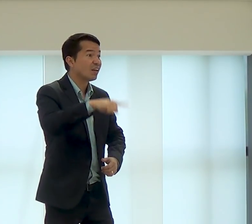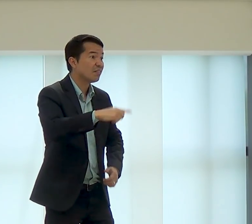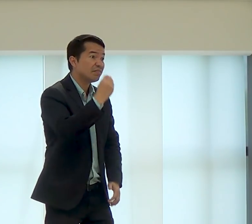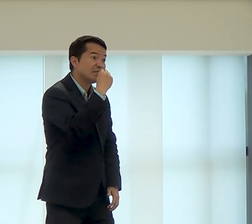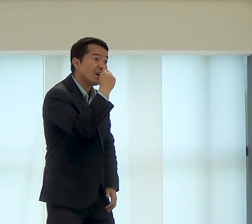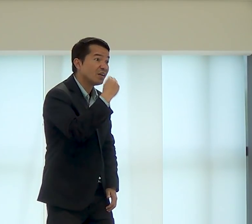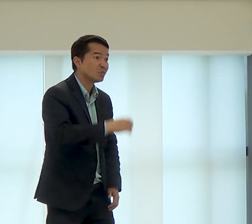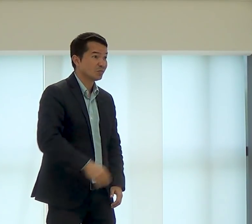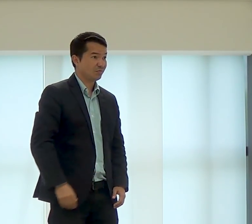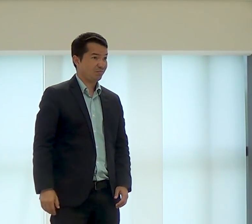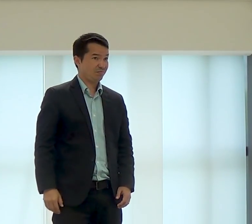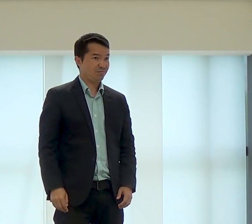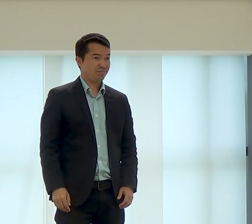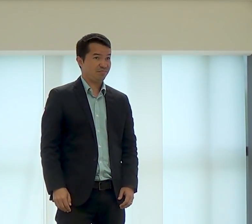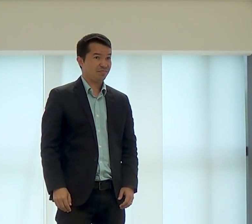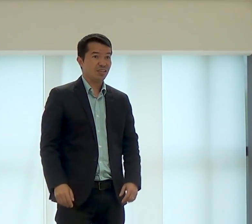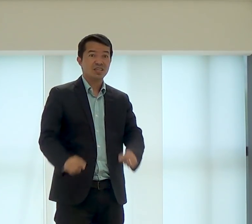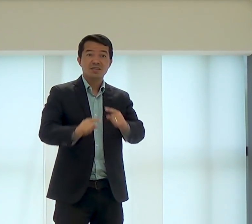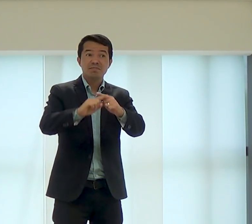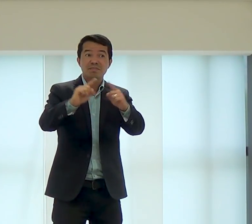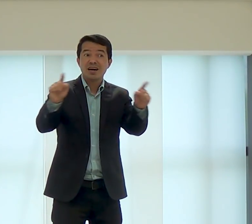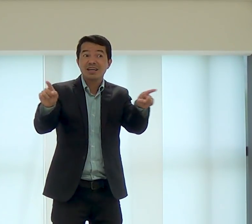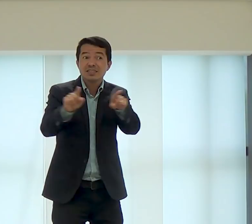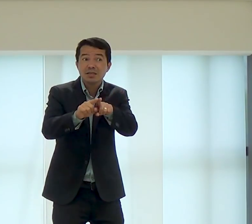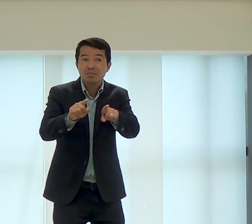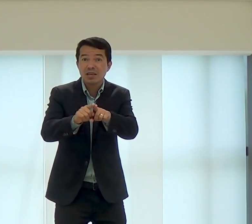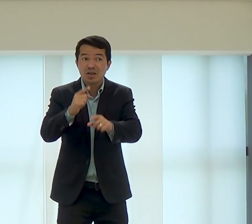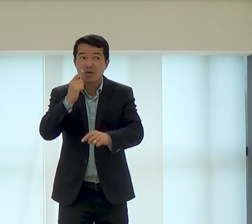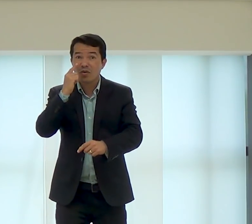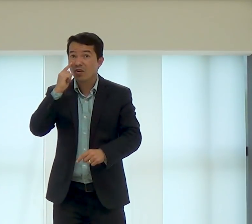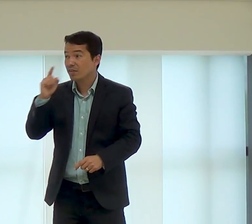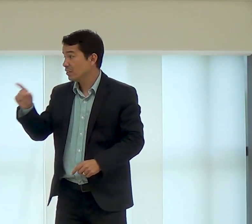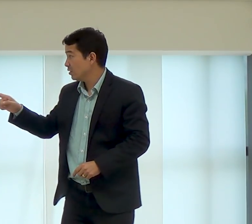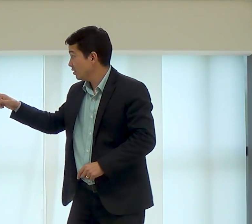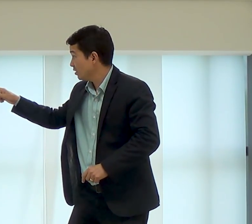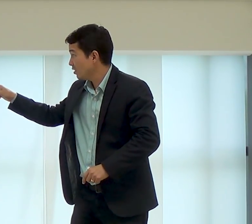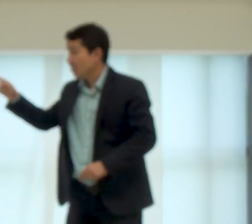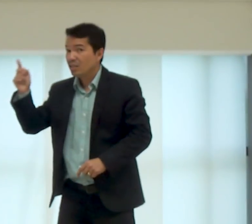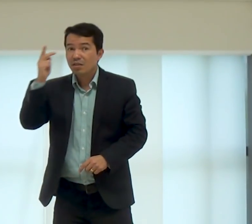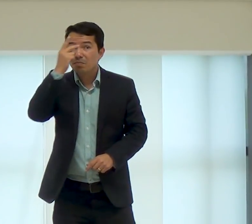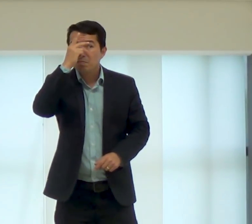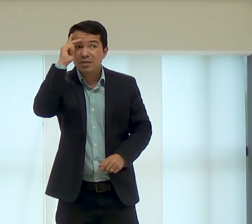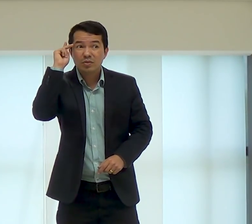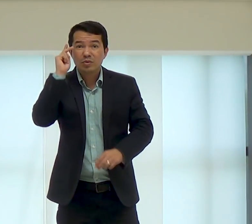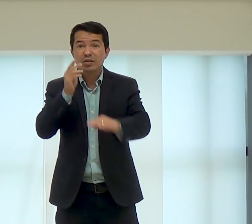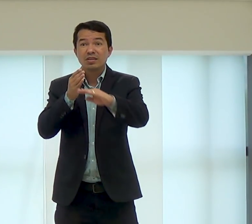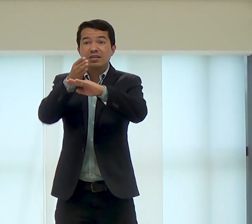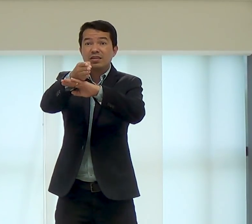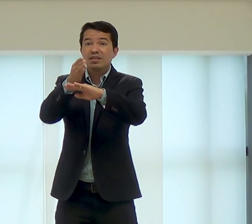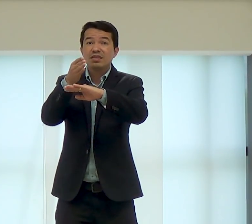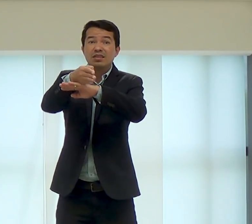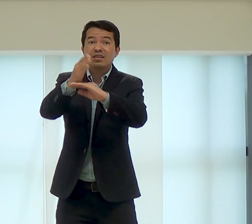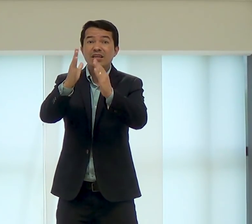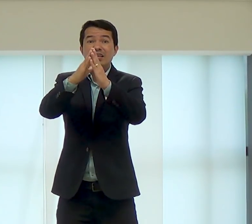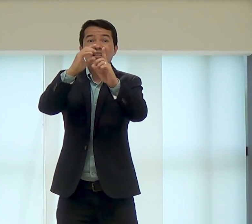palavra, este é o fraco, mas também, veja ali, o terceiro